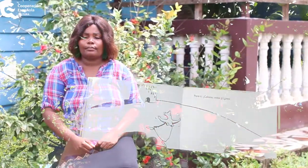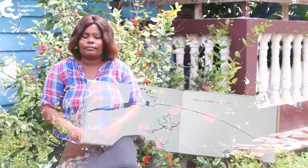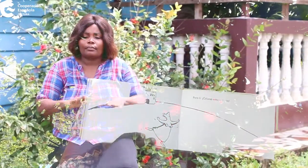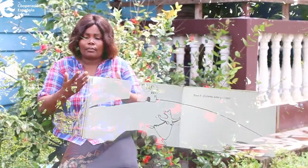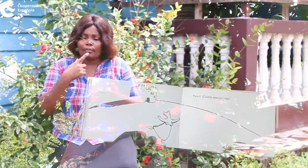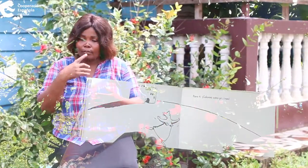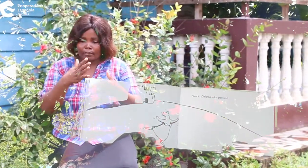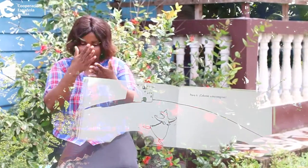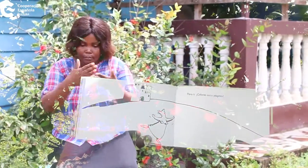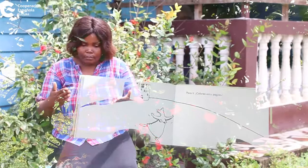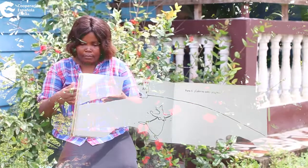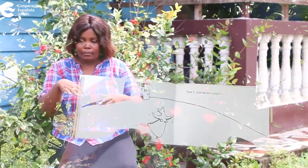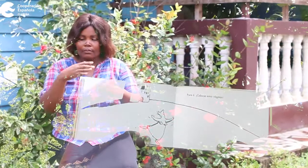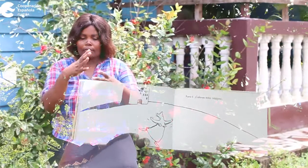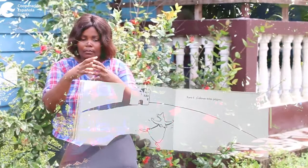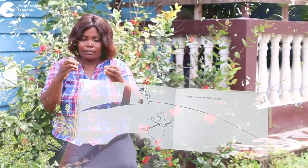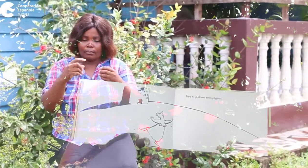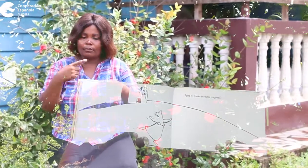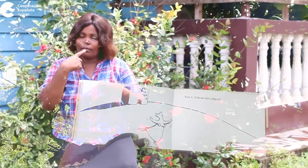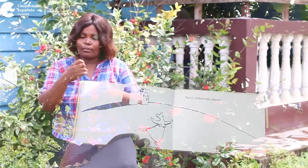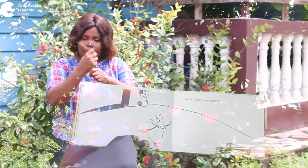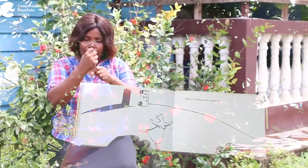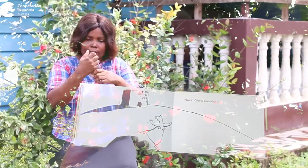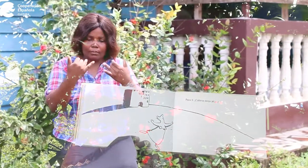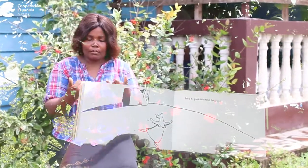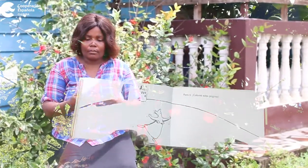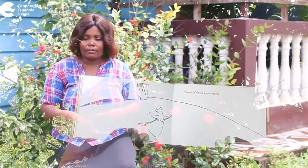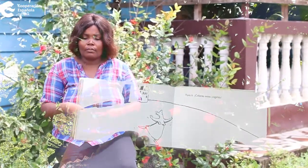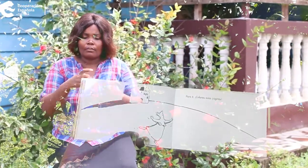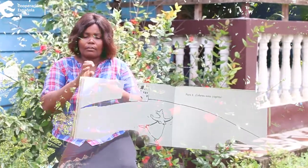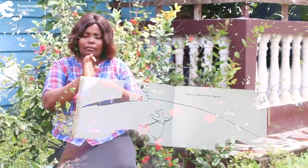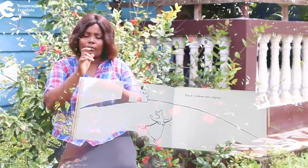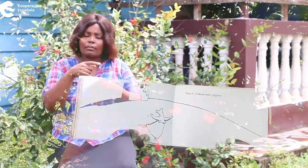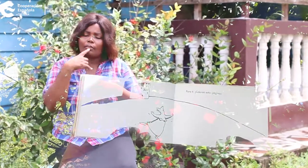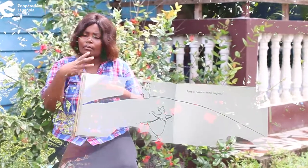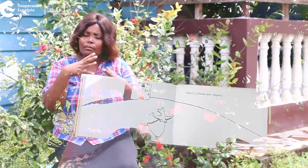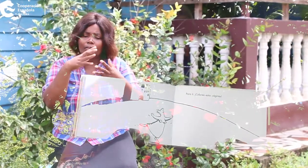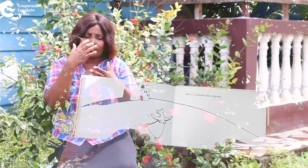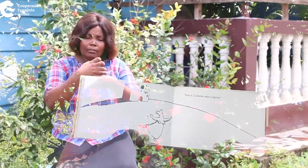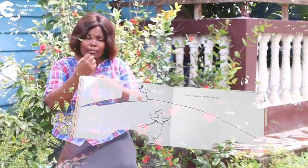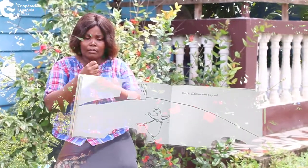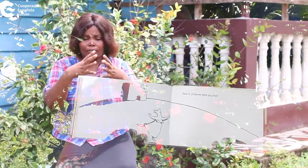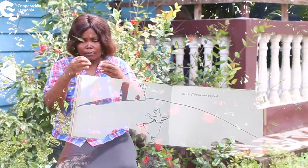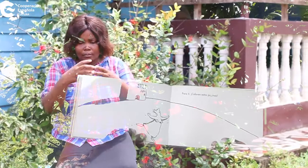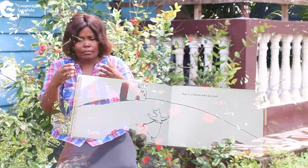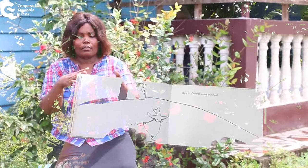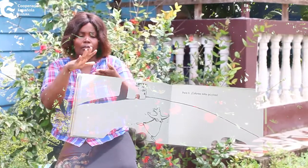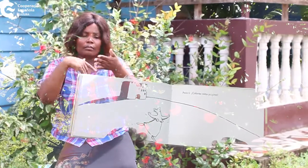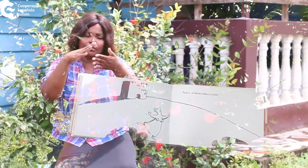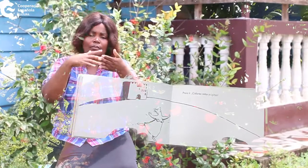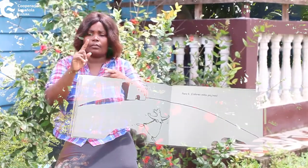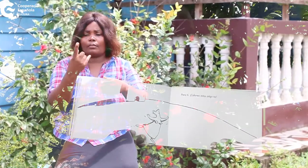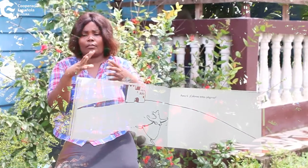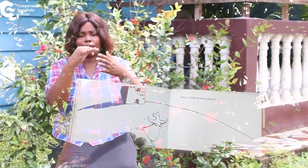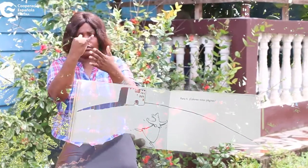Como se acabó el cuento, vamos a dejarles con esta actividad. Tendrán que narrar un cuento, primero pintar